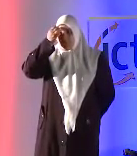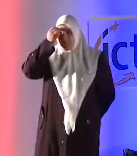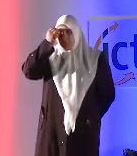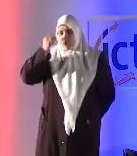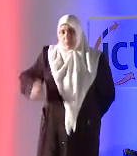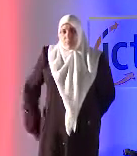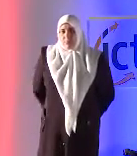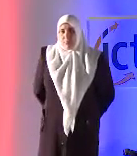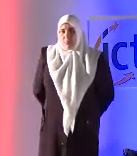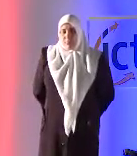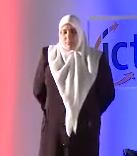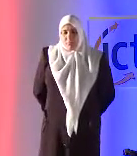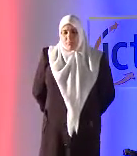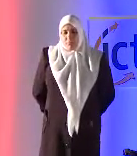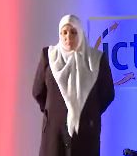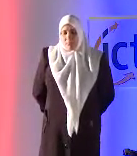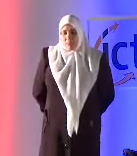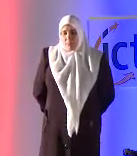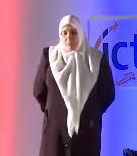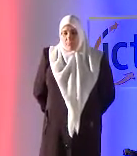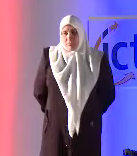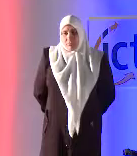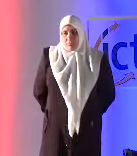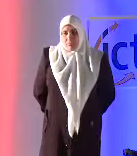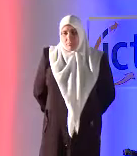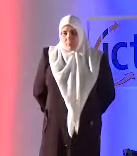باطل المستقبل عن بحيث لديم سطل